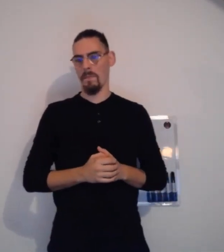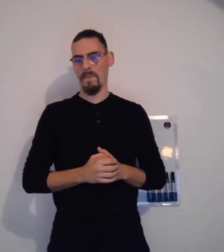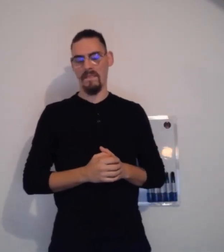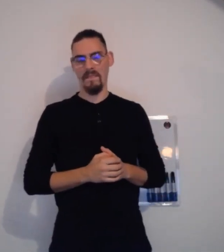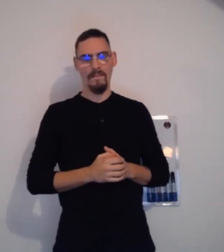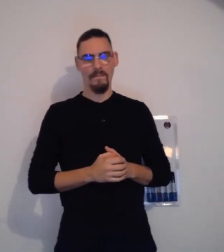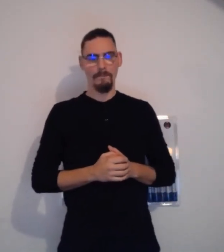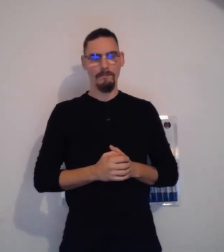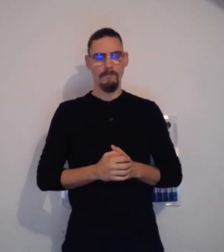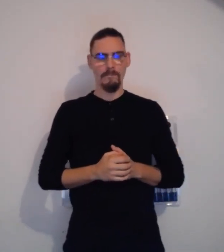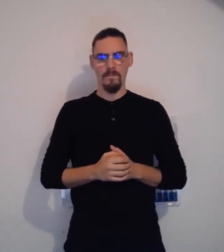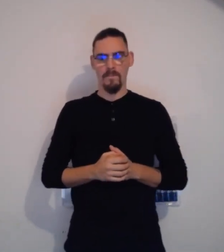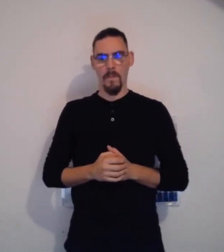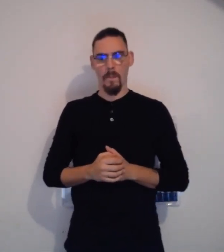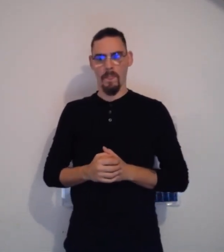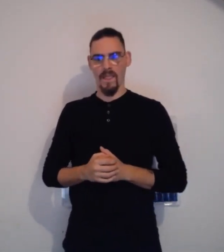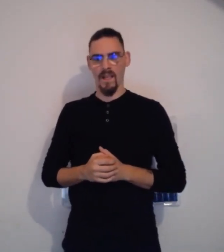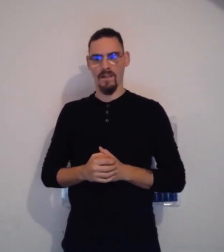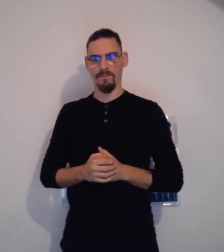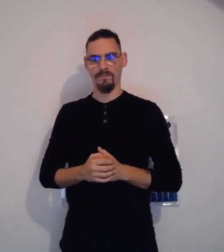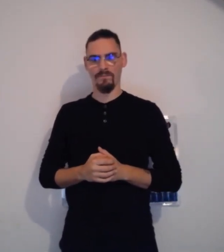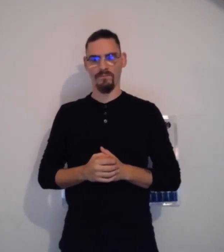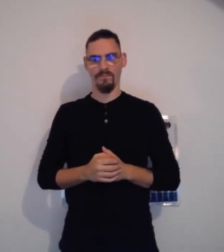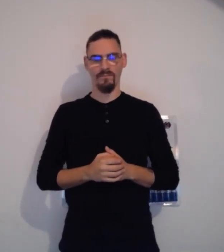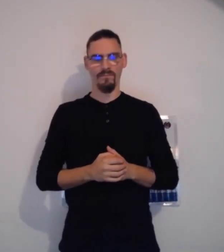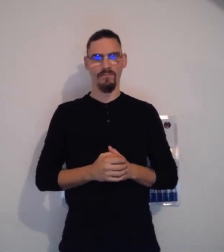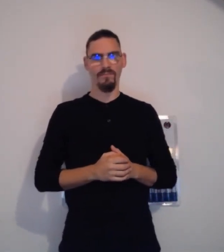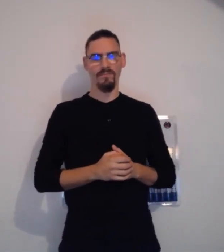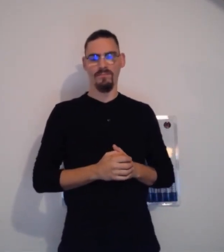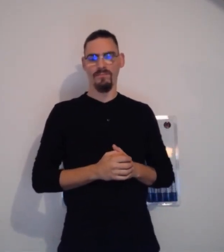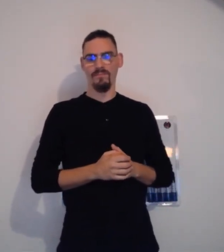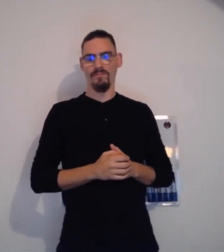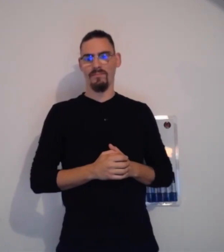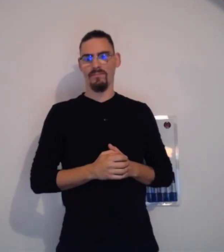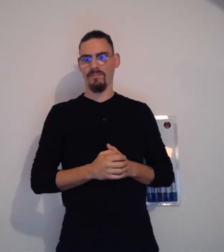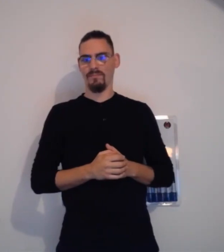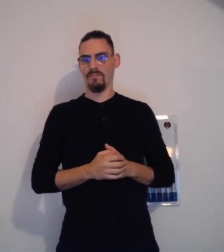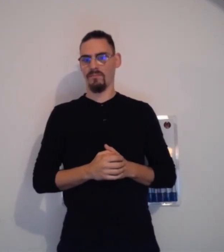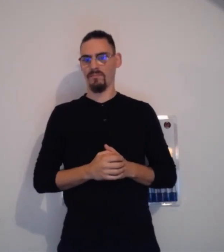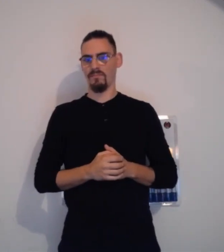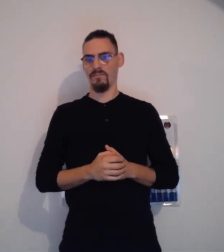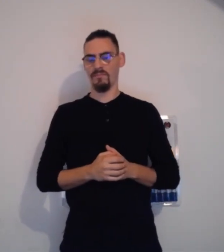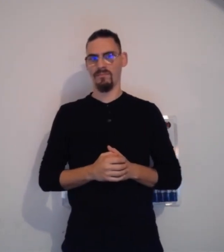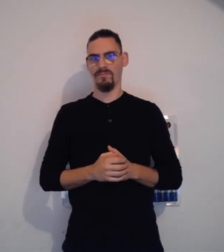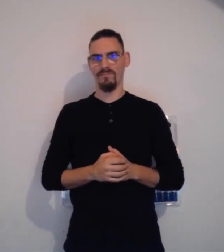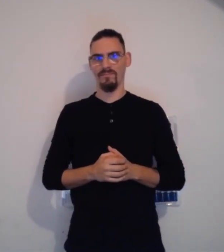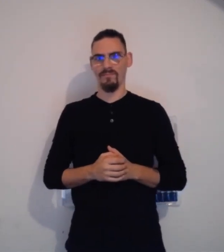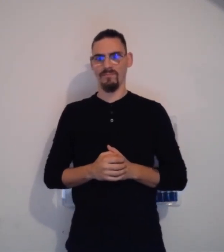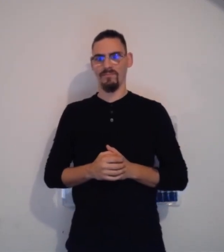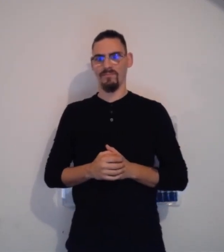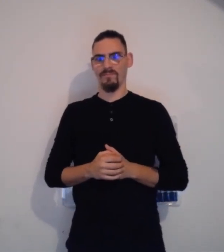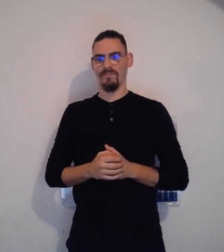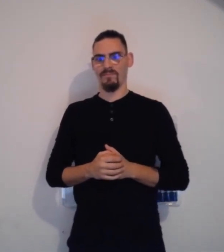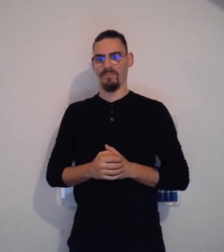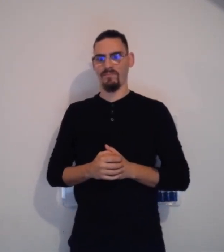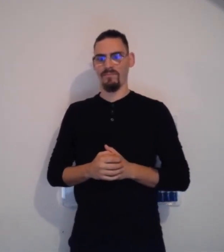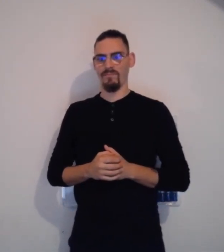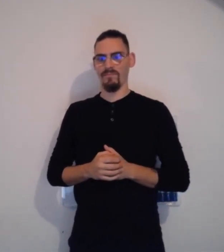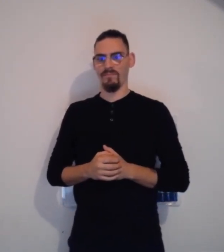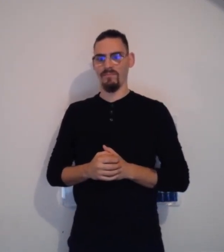» Une expression qu'on utilise souvent, d'où le sens et l'acuité qui a été plus